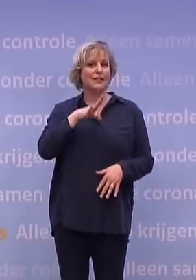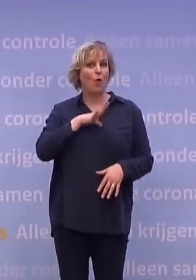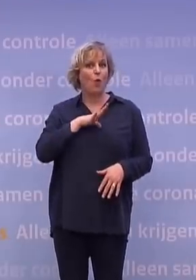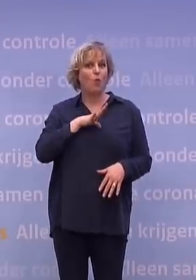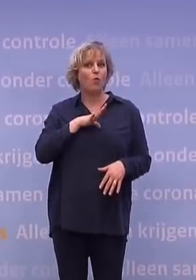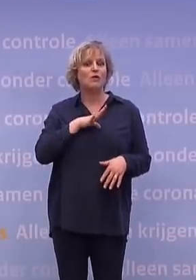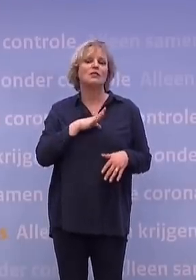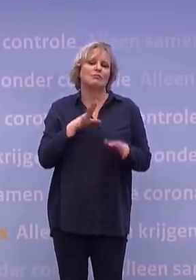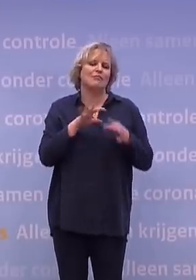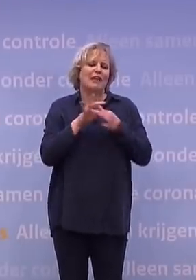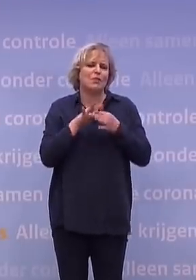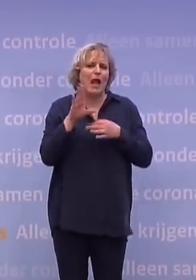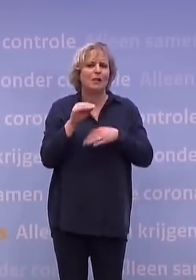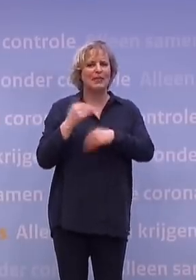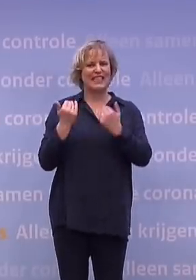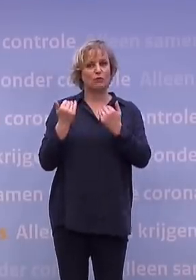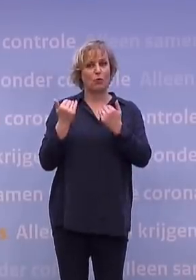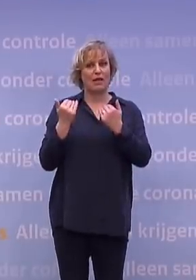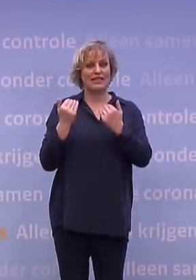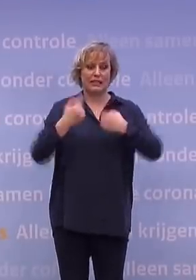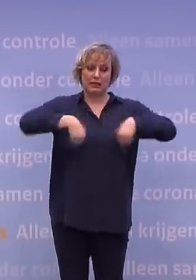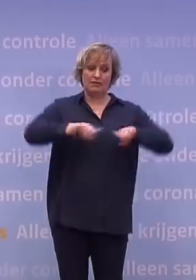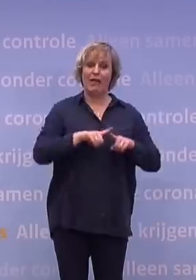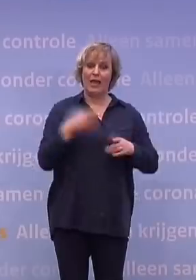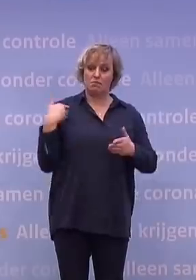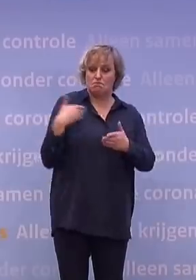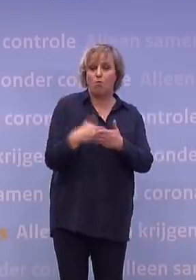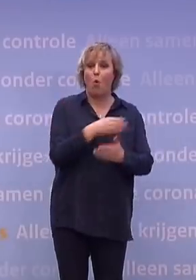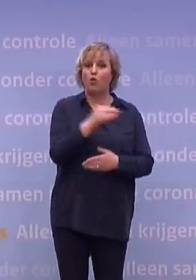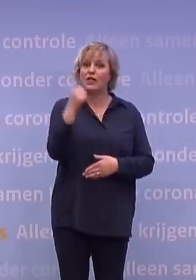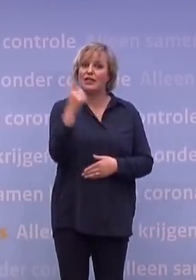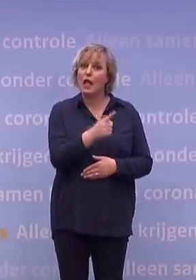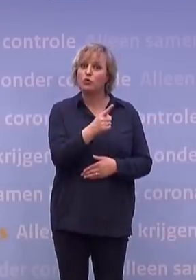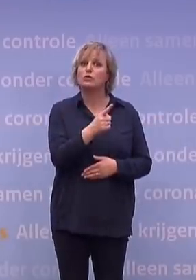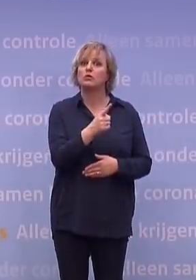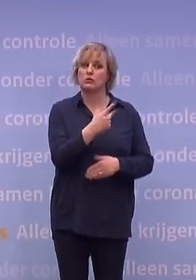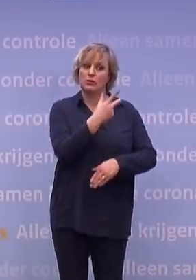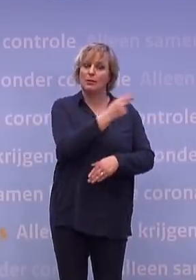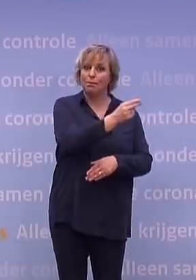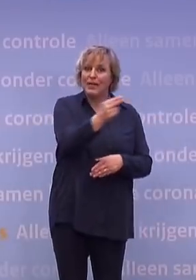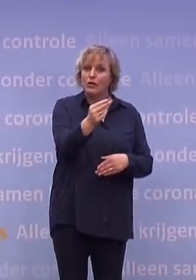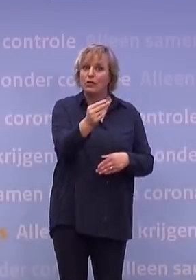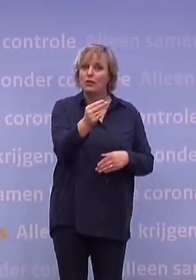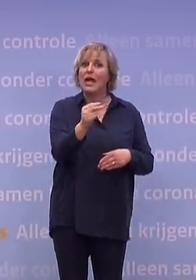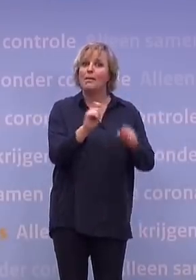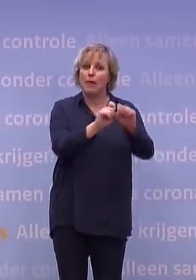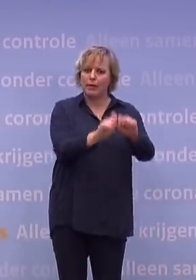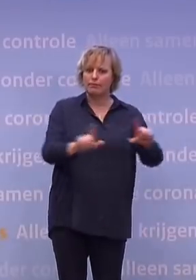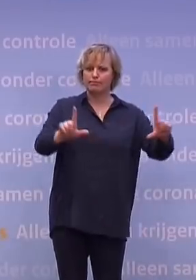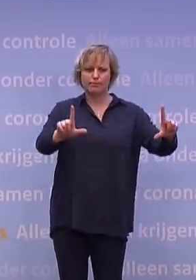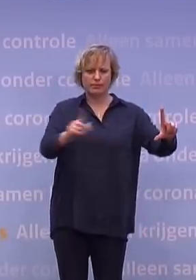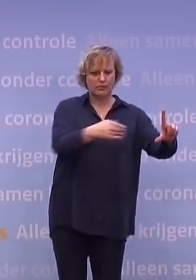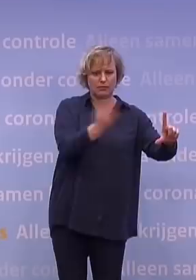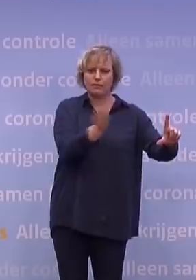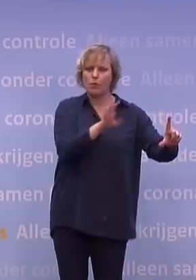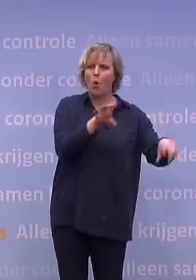timelag in informatie. Wij zitten nu op de 100.000 prikken, maar we hebben die informatie nog niet zo geautomatiseerd op een dashboard dat we dat ook op die manier kunnen